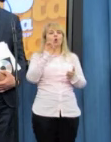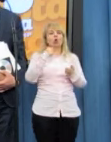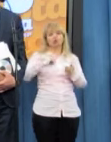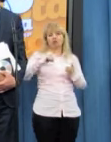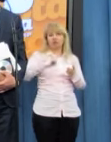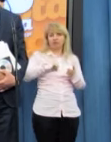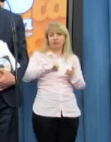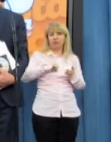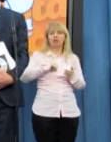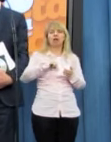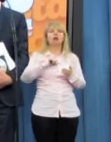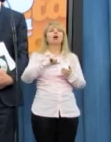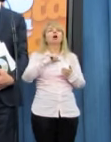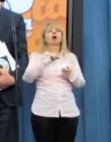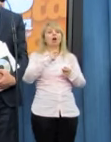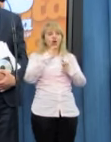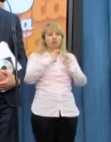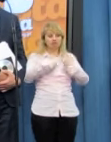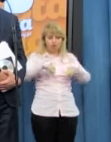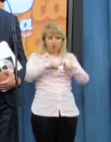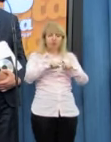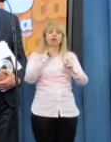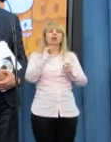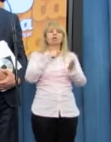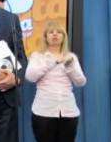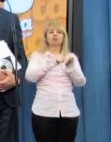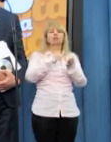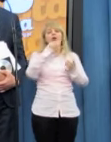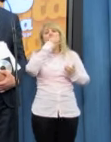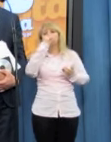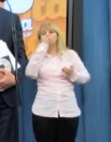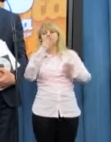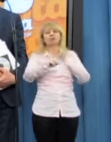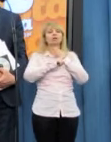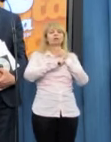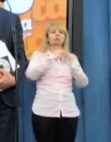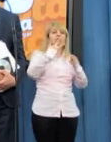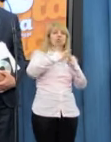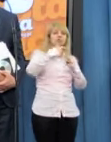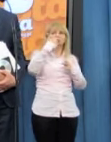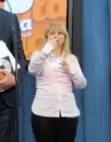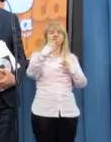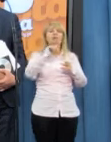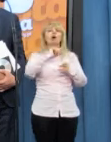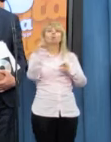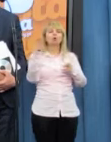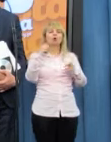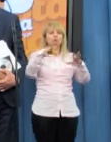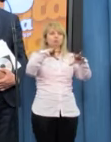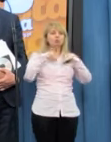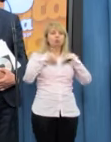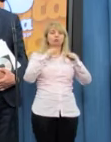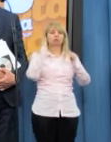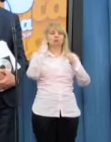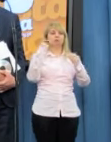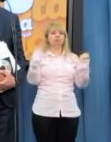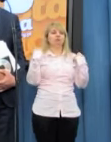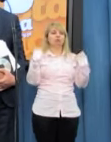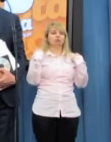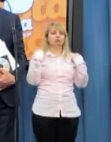stanie się zadjąć, nie tylko naszym. I ta poprawka numer 32 po przyjęciu wejdzie w życie